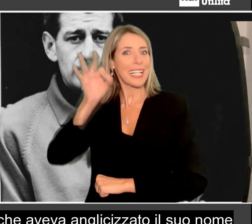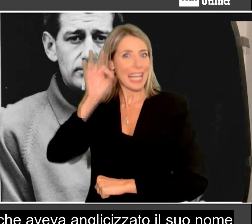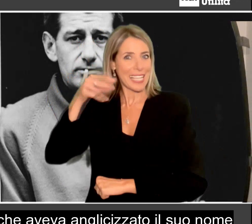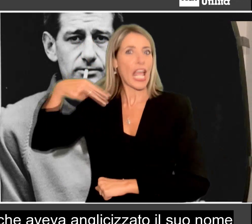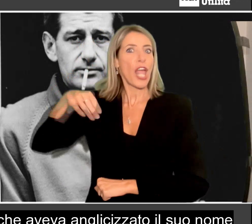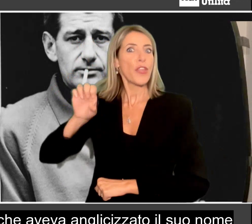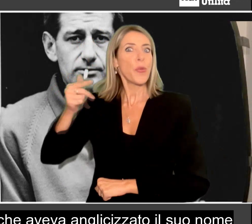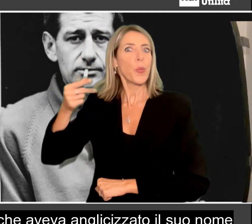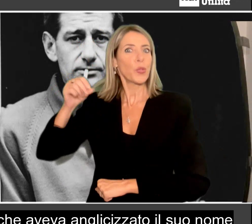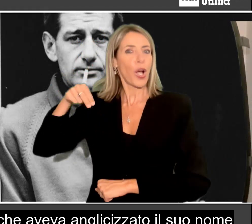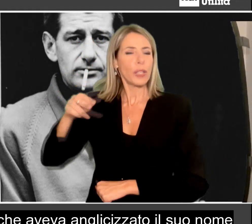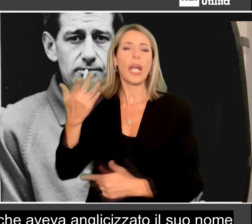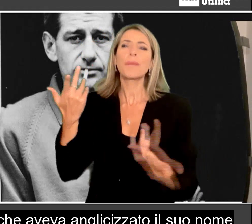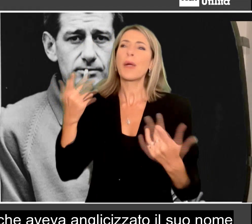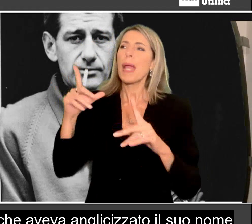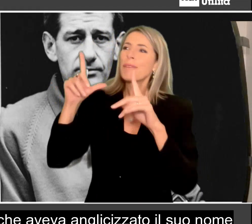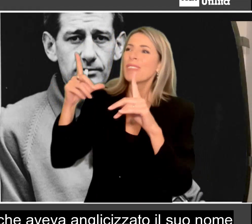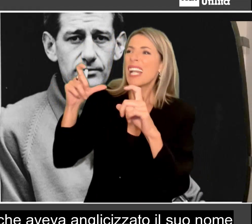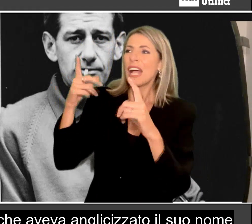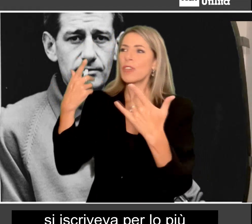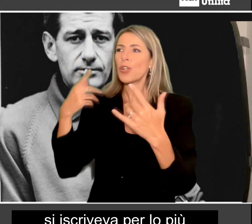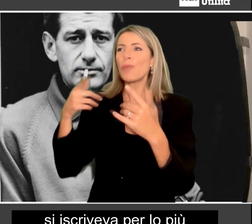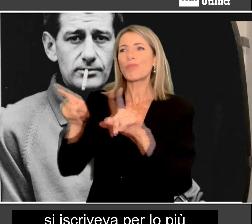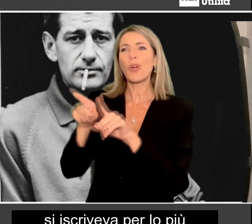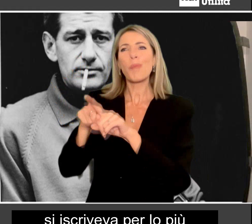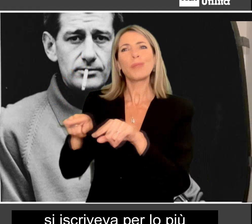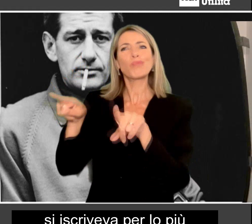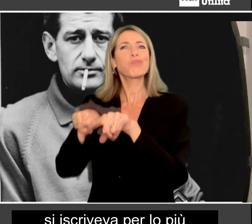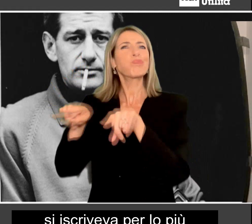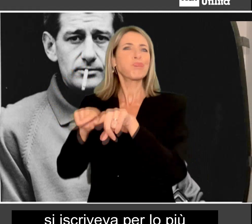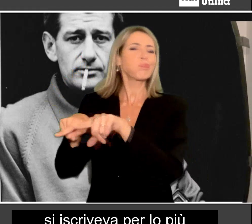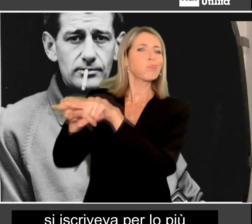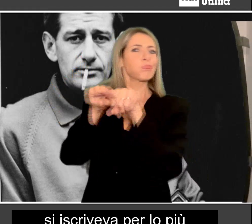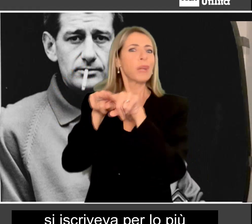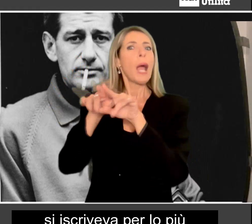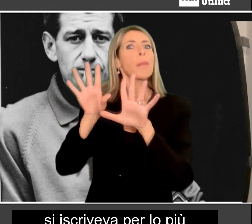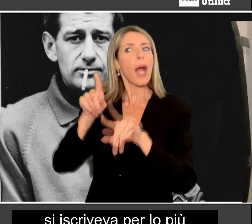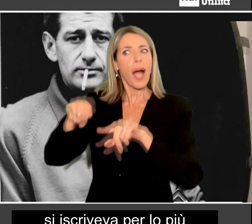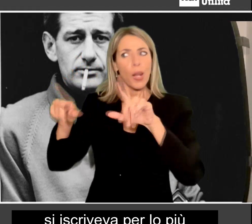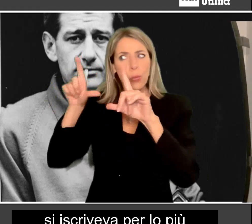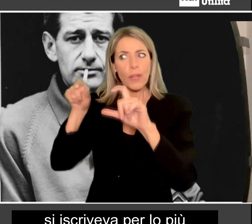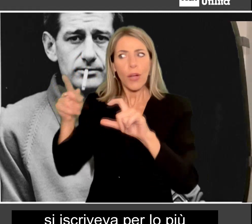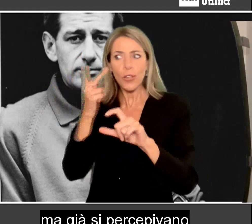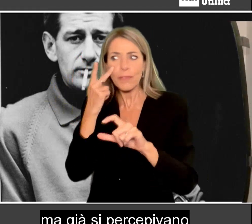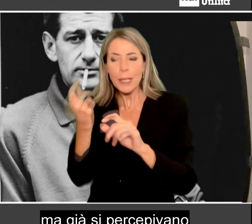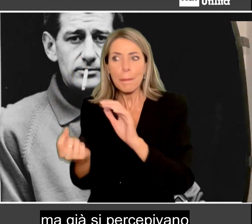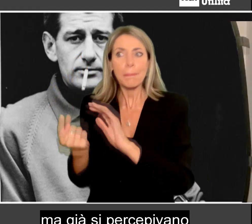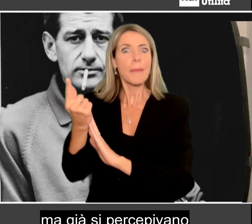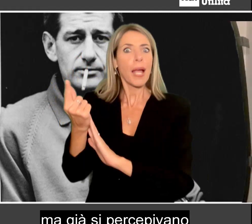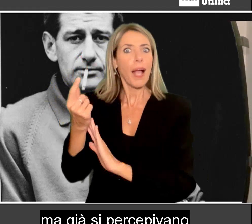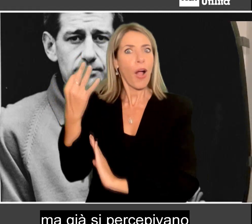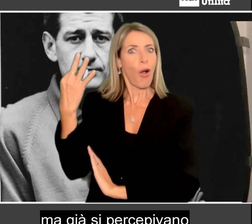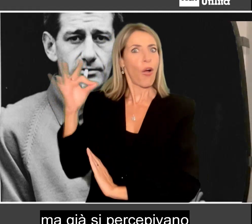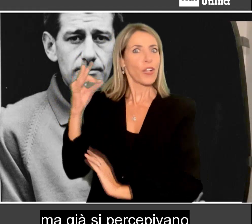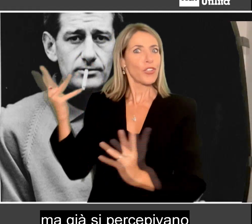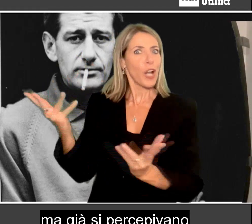anglicizzato il suo nome in Helmut Newton, si iscriveva per lo più in una tipologia convenzionale, ma già si